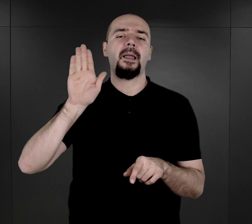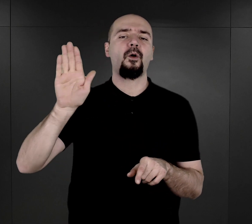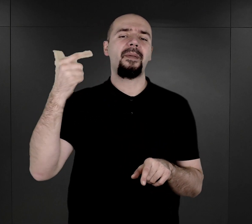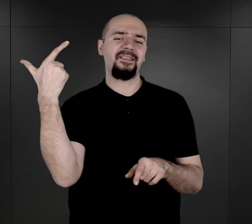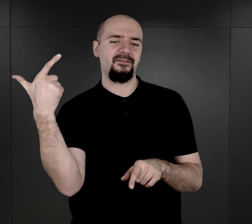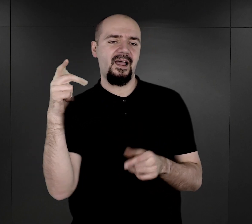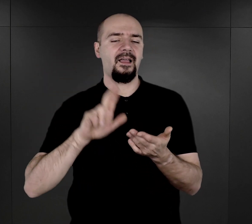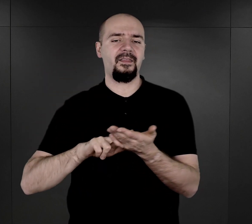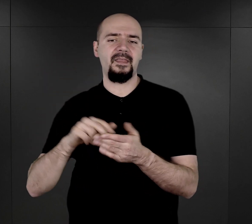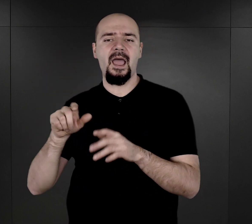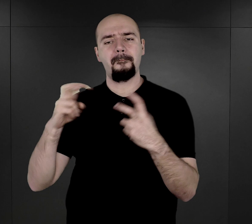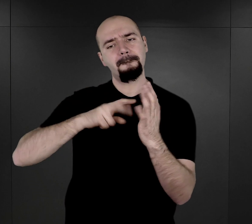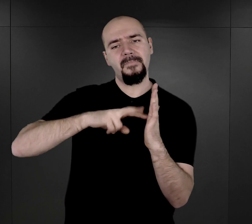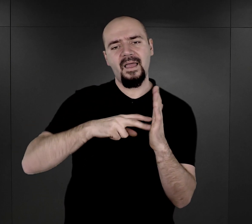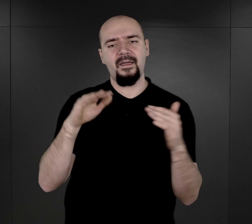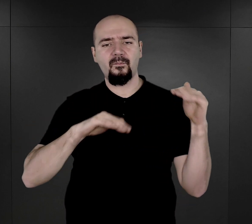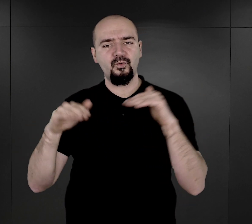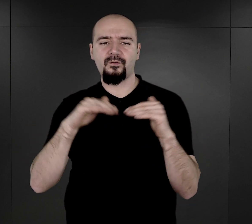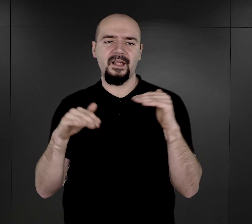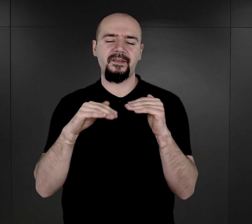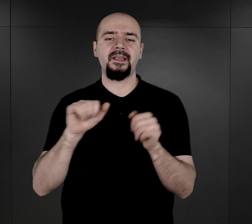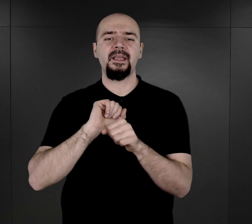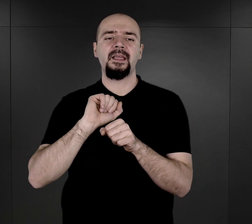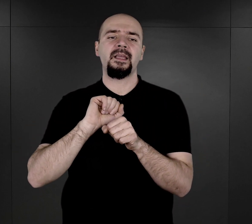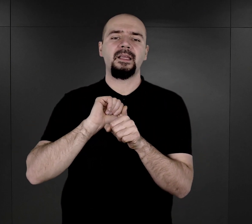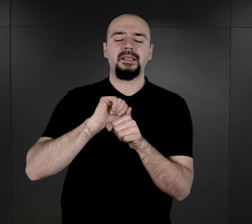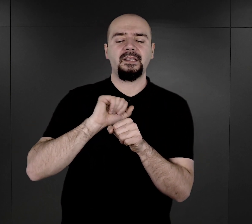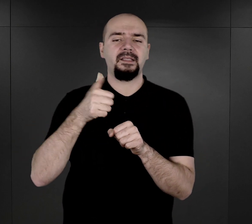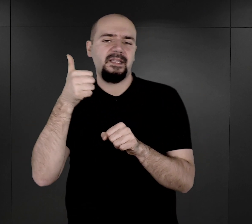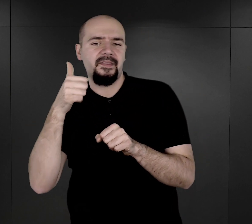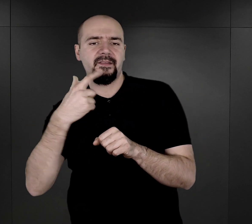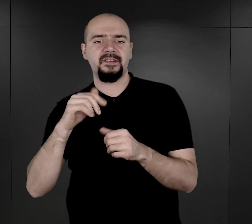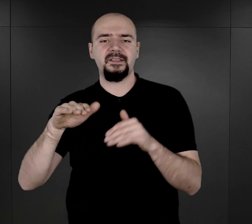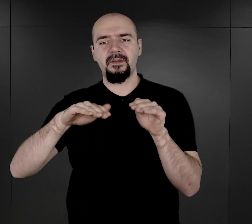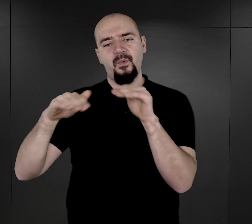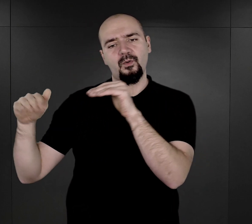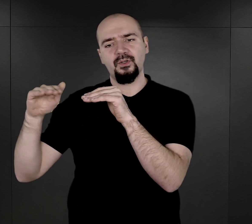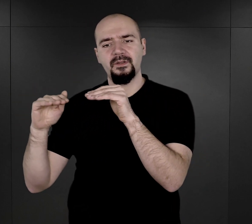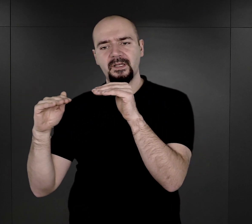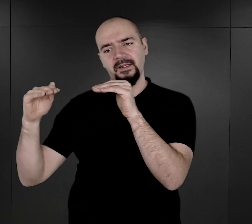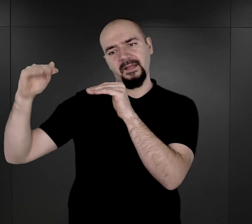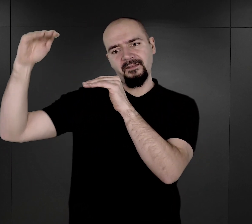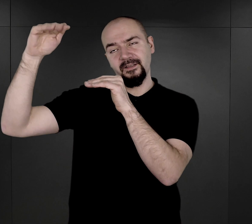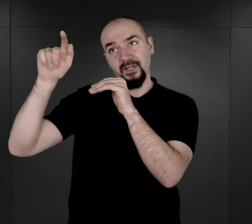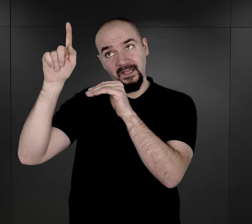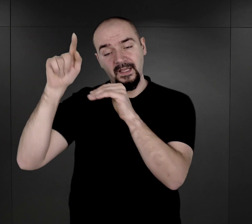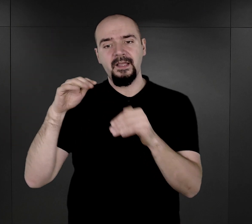na planach budowlanych, jeden z położonych najwyżej, patrząc na mapę, oznaczony